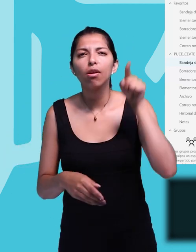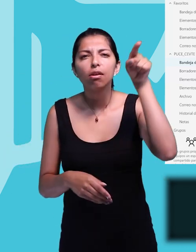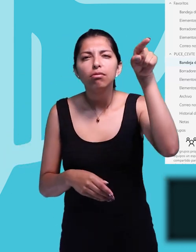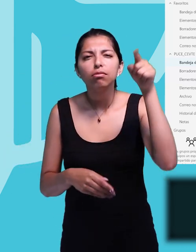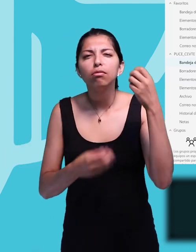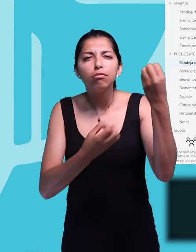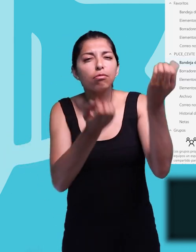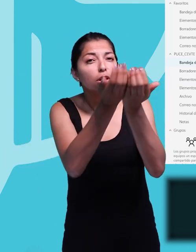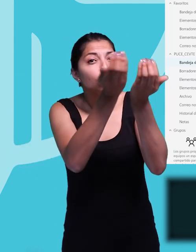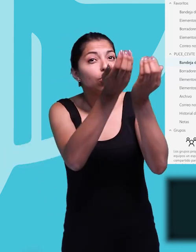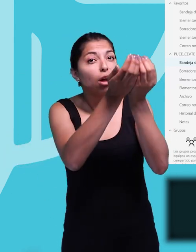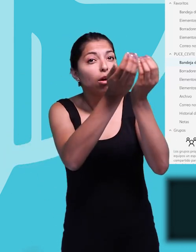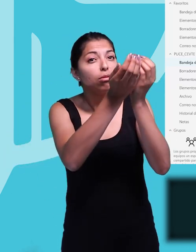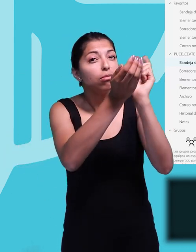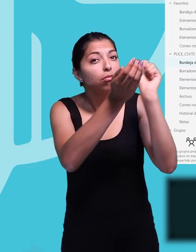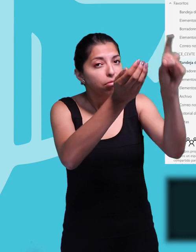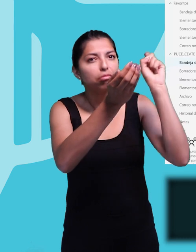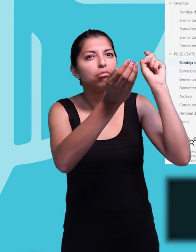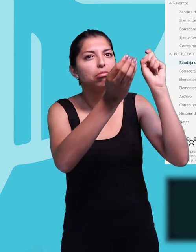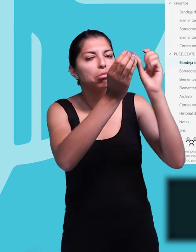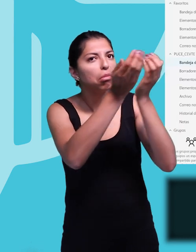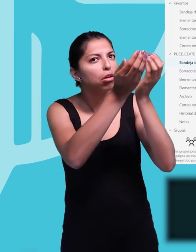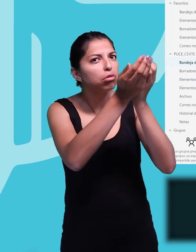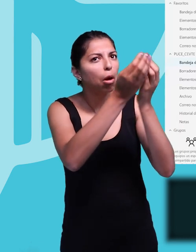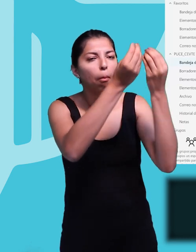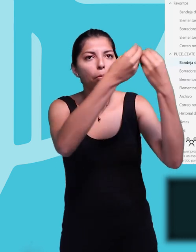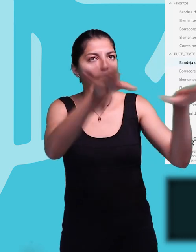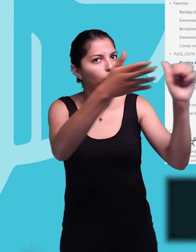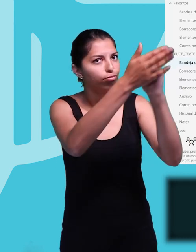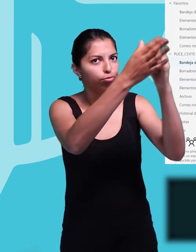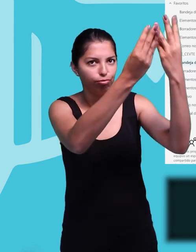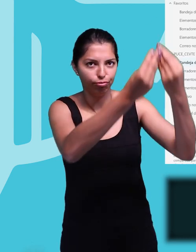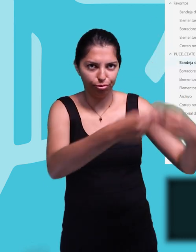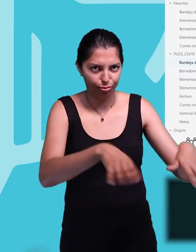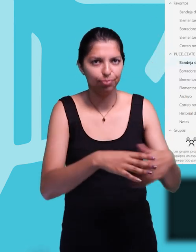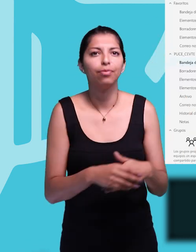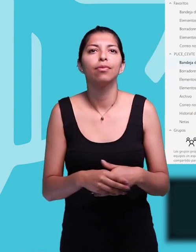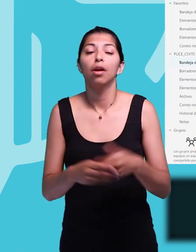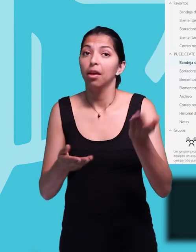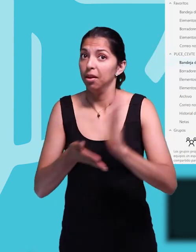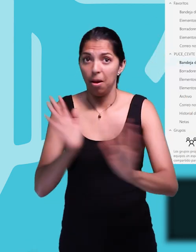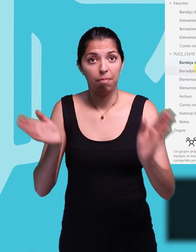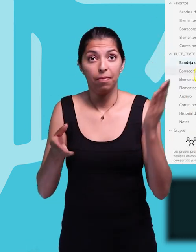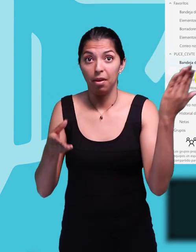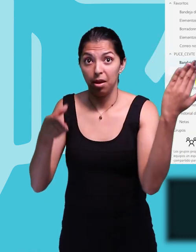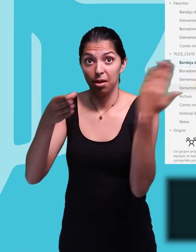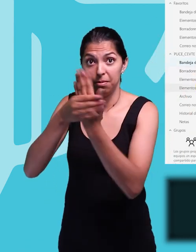correo o directamente eliminar con este ícono que se encuentra aquí.